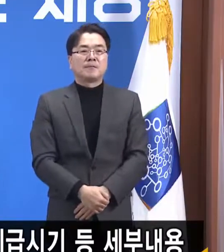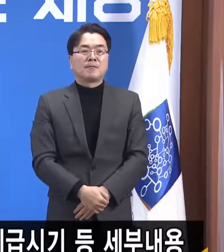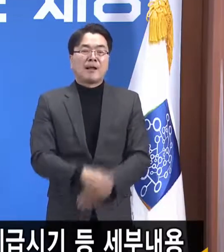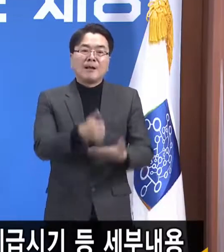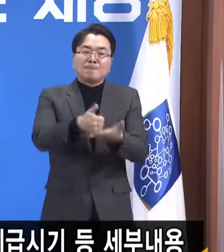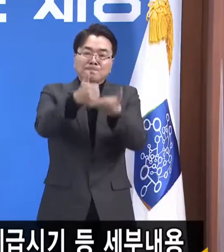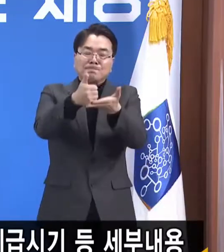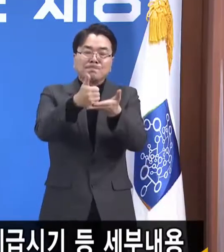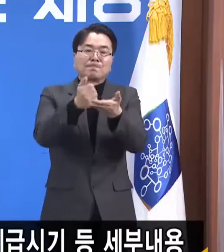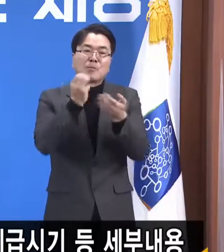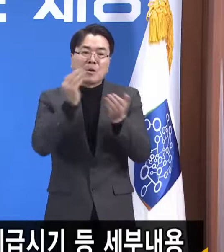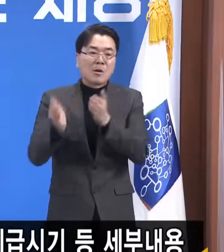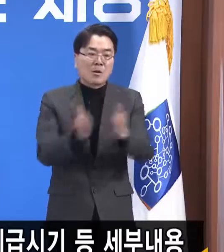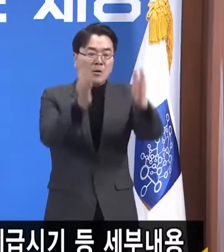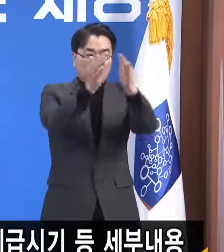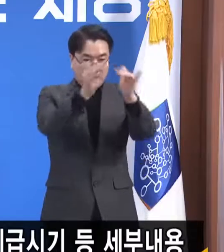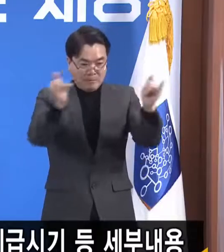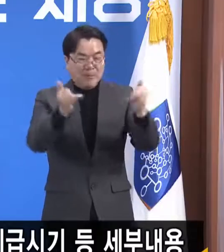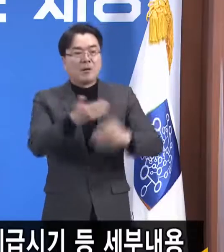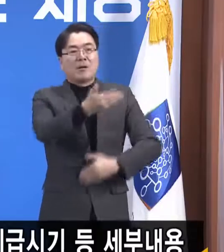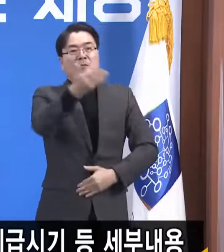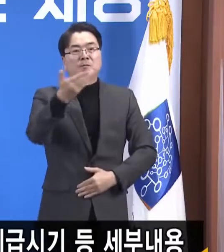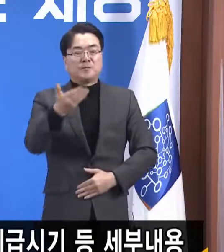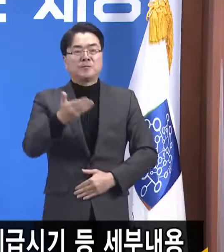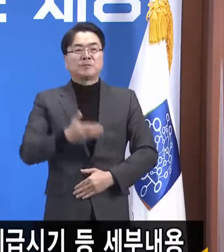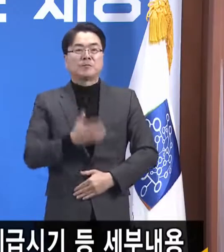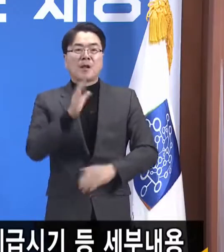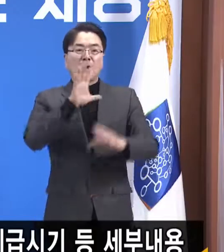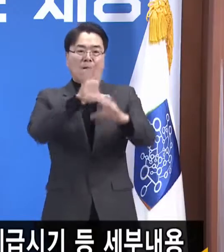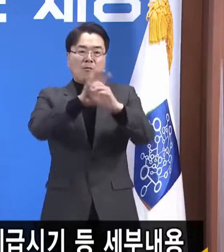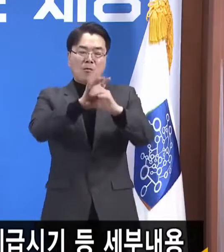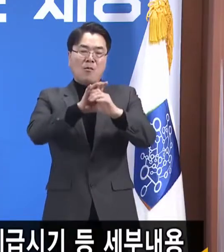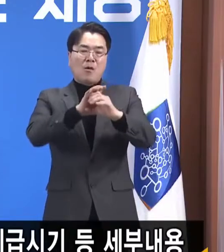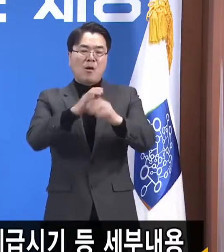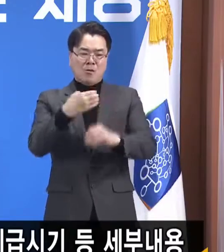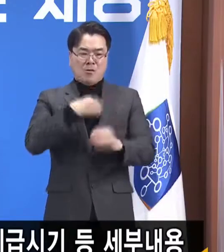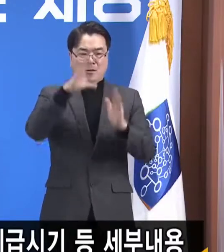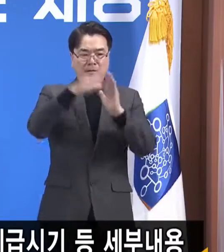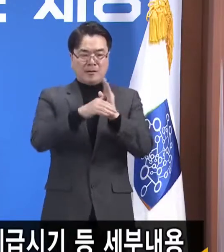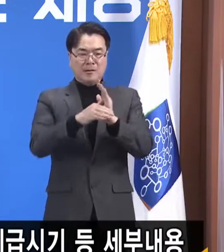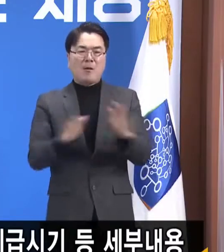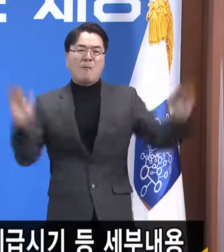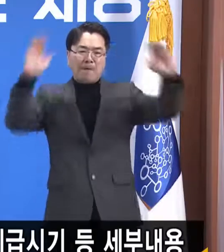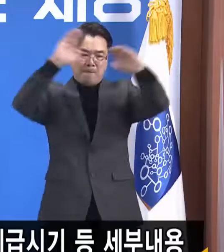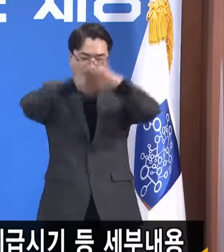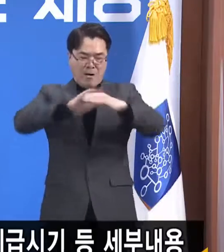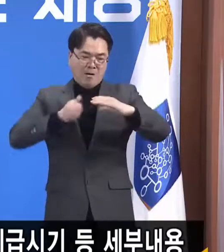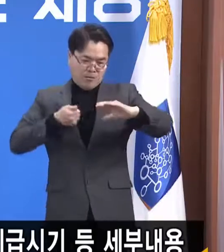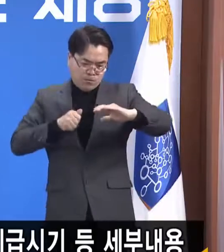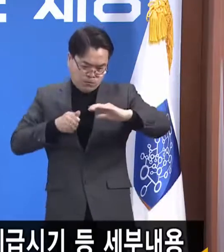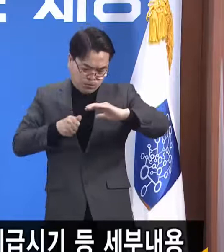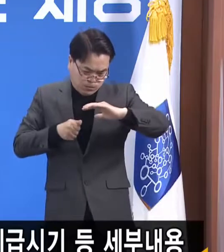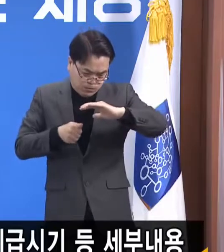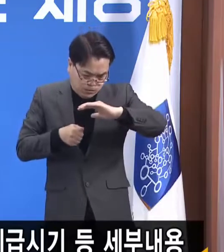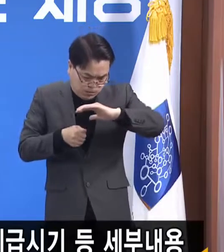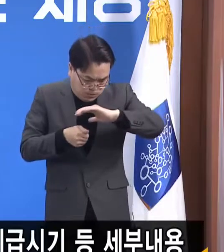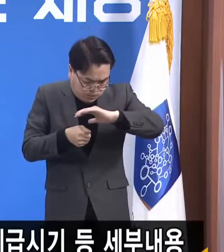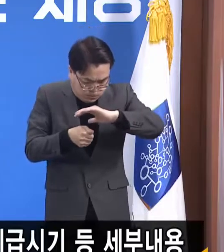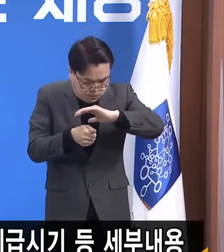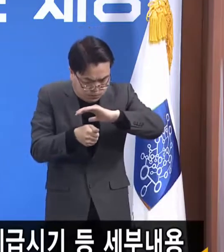존경하는 경기도민 여러분 코로나19 위기의 어두운 터널은 정말로 길고